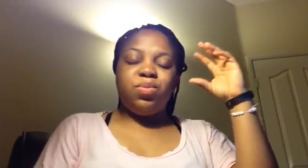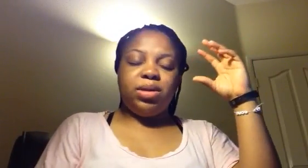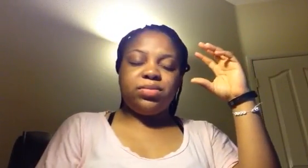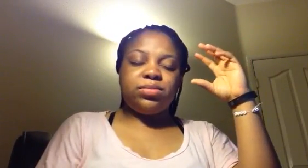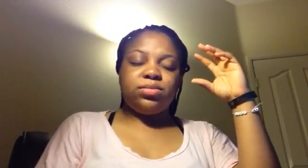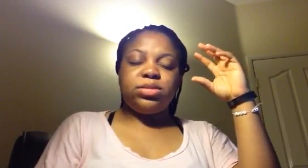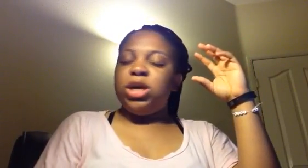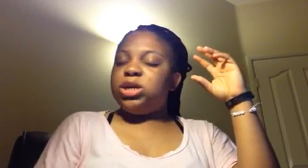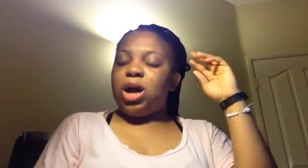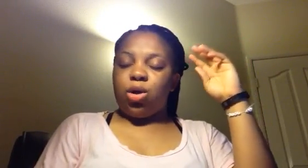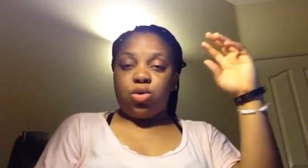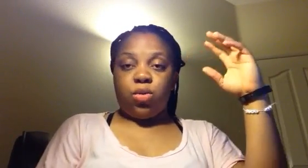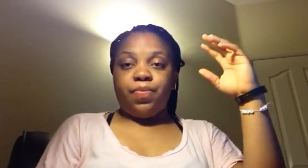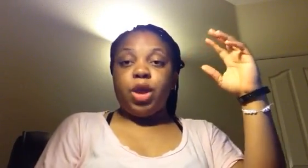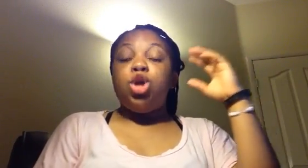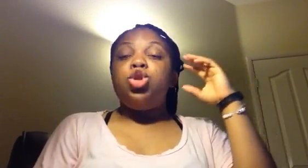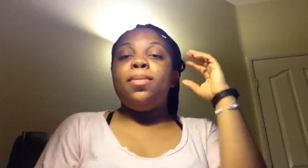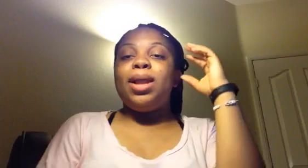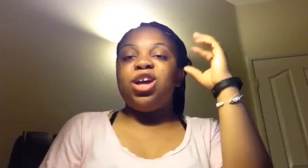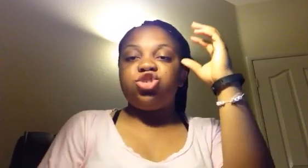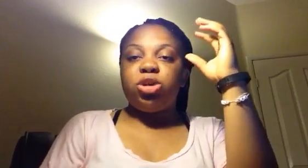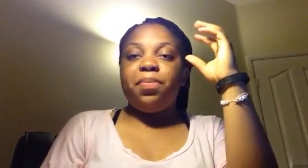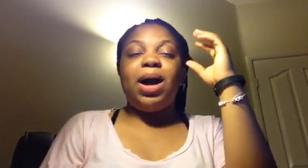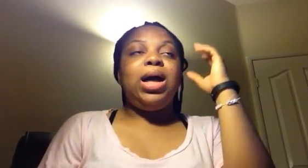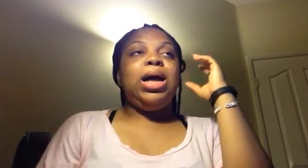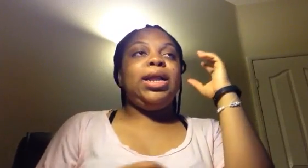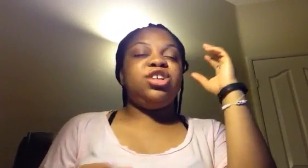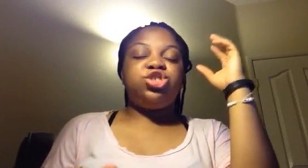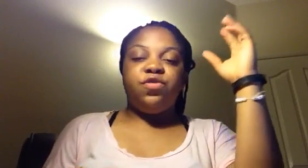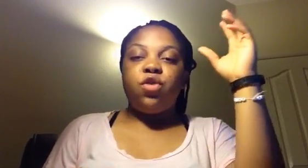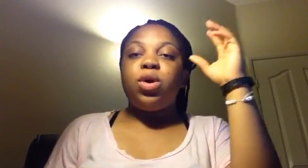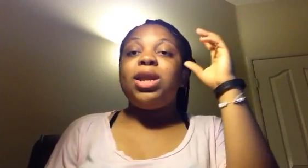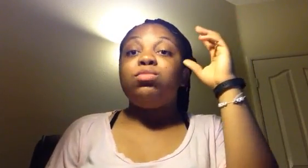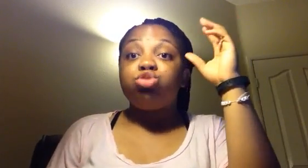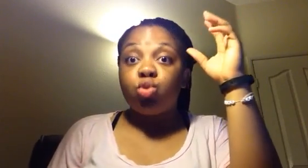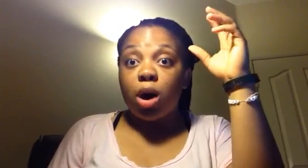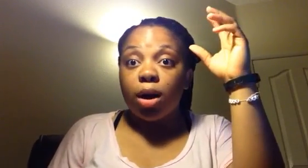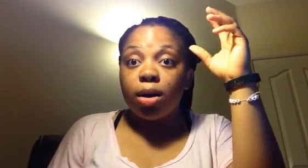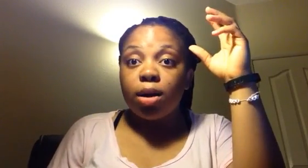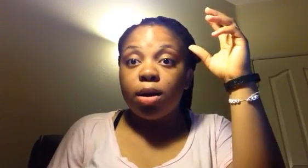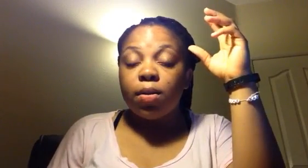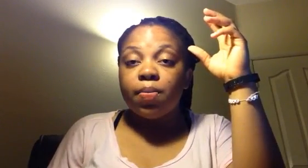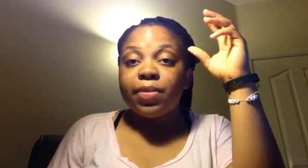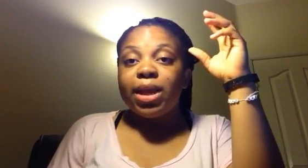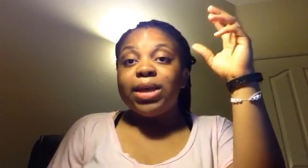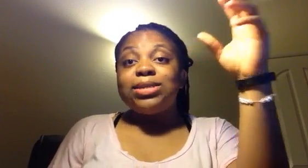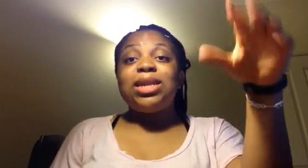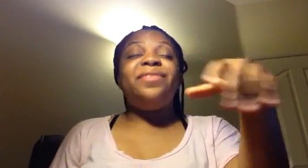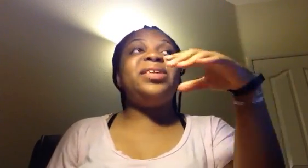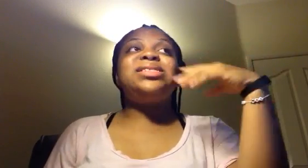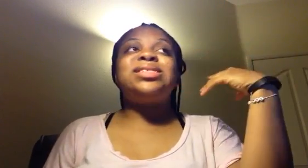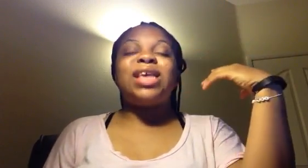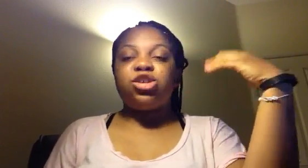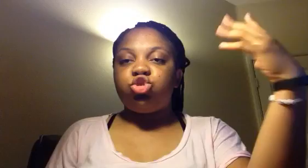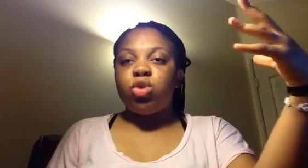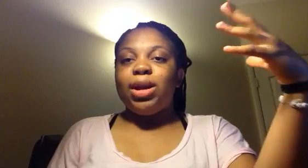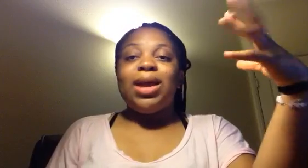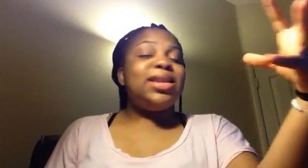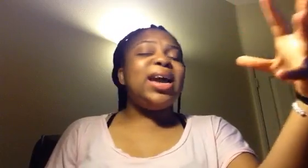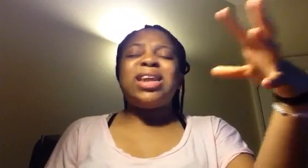vous plaît. Encore. Ne mélangez pas les chiffons et les mouchoirs. Sa vie sexuelle n'a rien